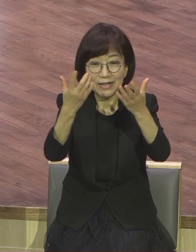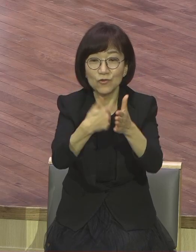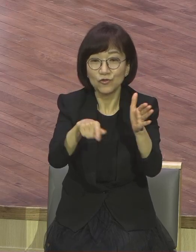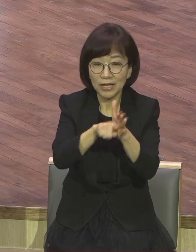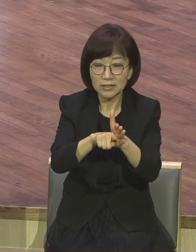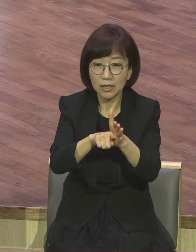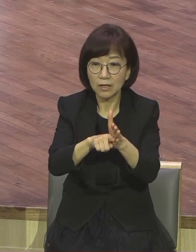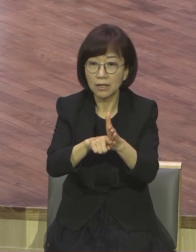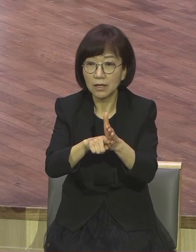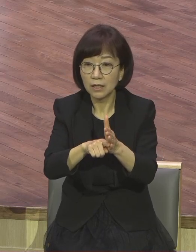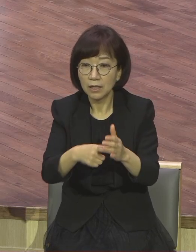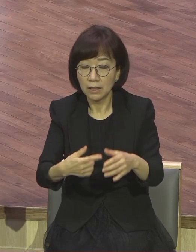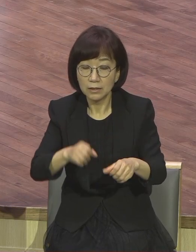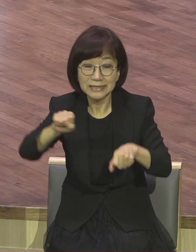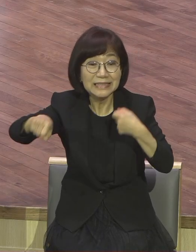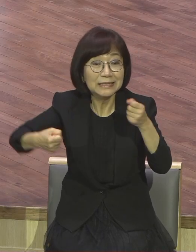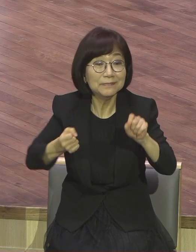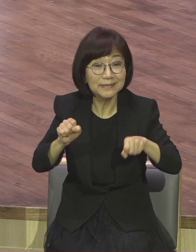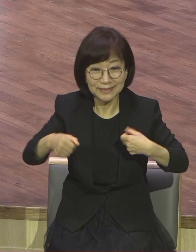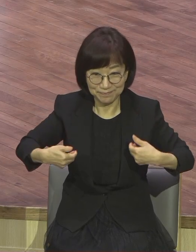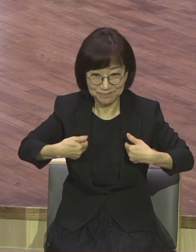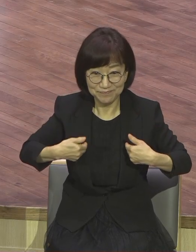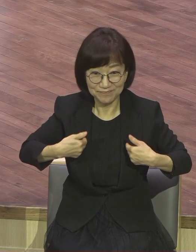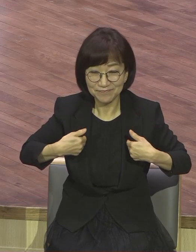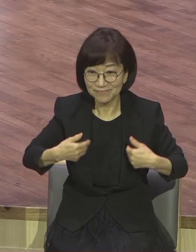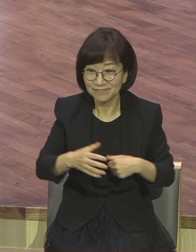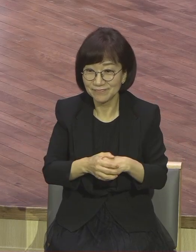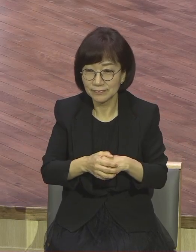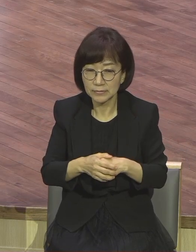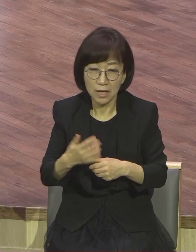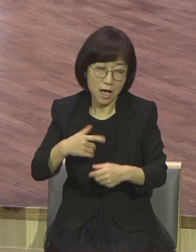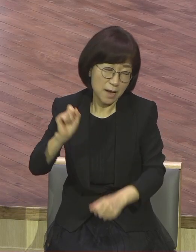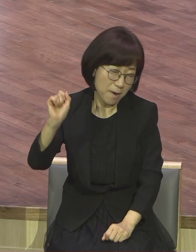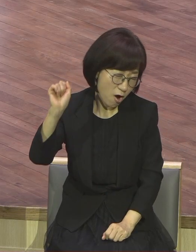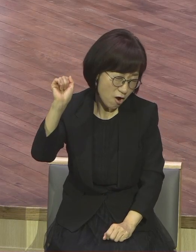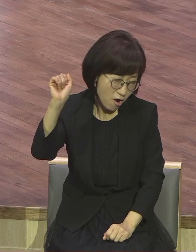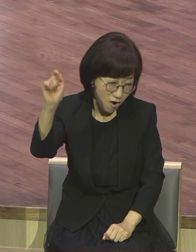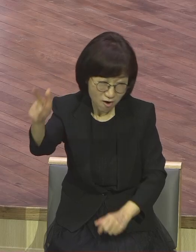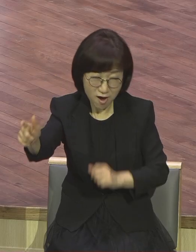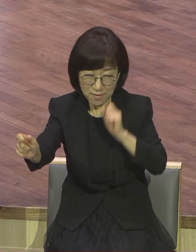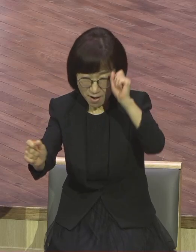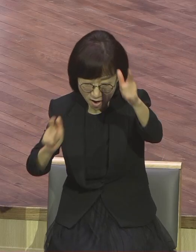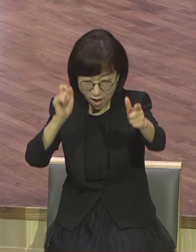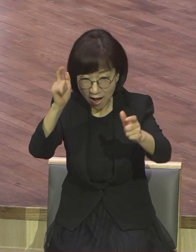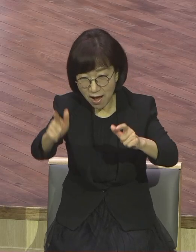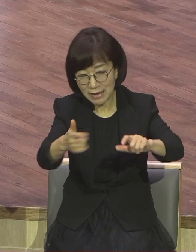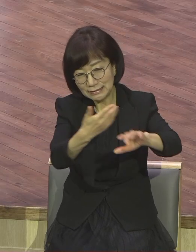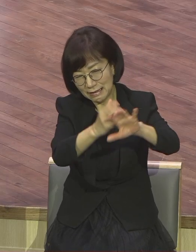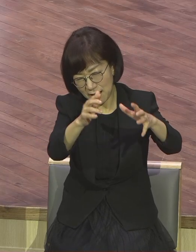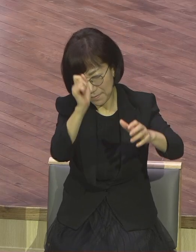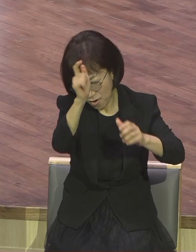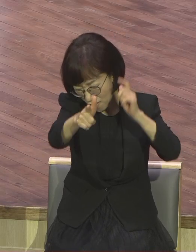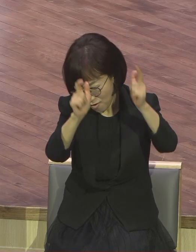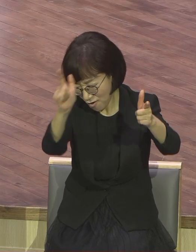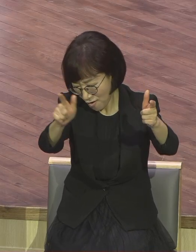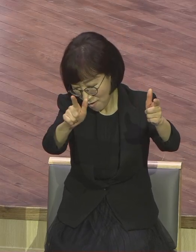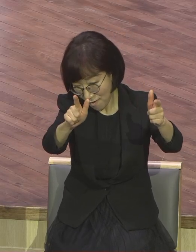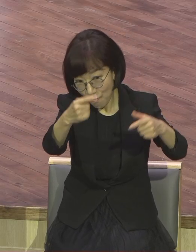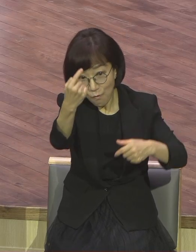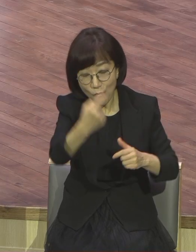재물을 꼭 가져가야 됩니다. 원근 각지에서 해외에서 지방에서 오다 보니까 재물을